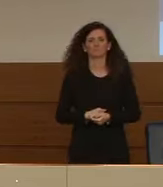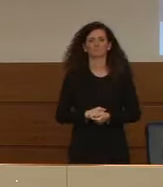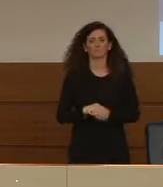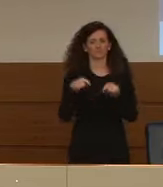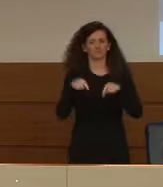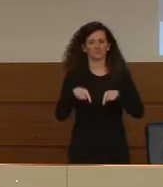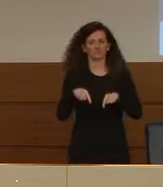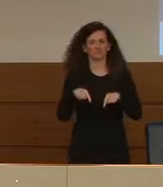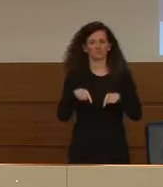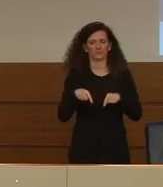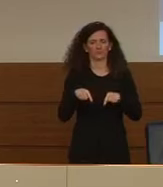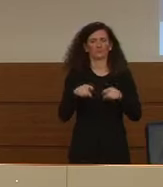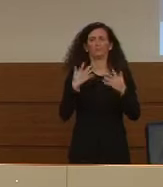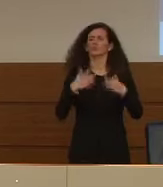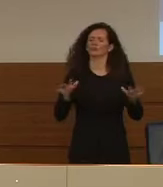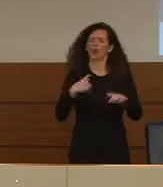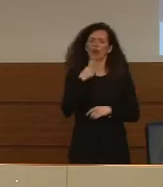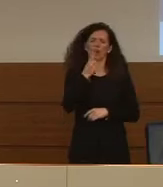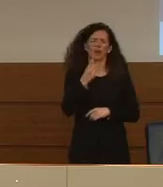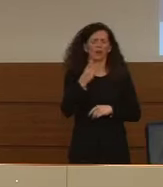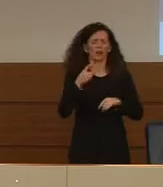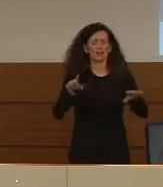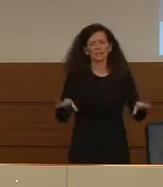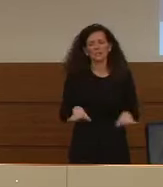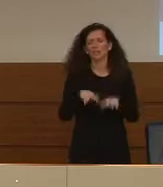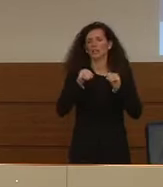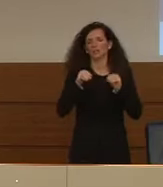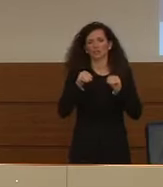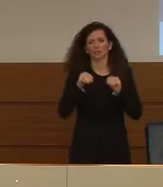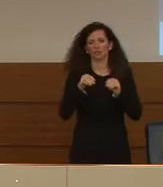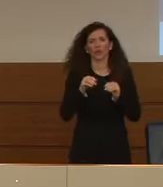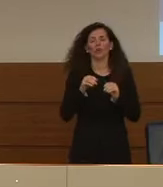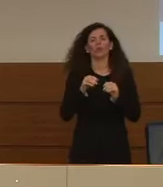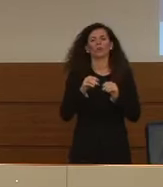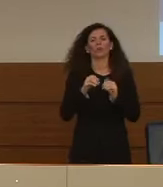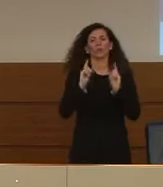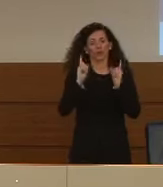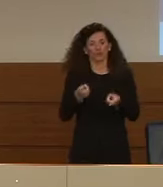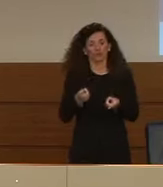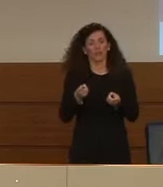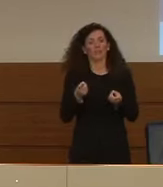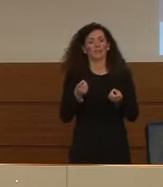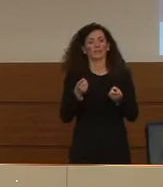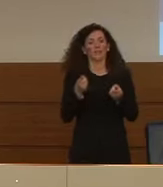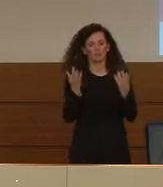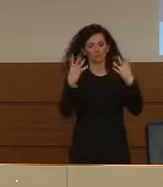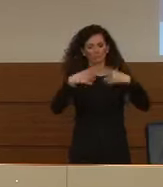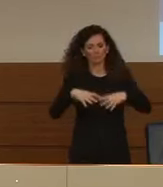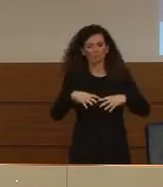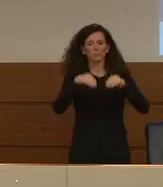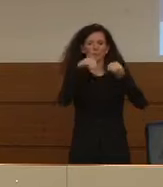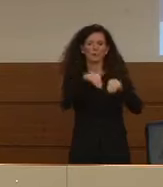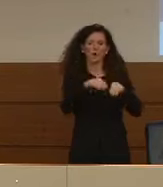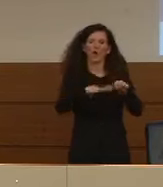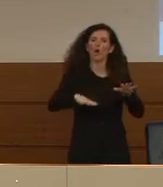cosa l'abbiamo detta sin dall'inizio, devono essere organizzati dei luoghi per